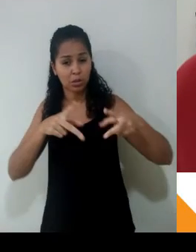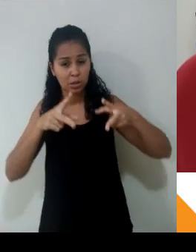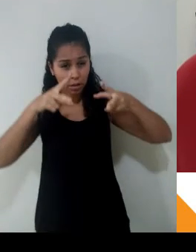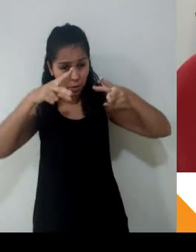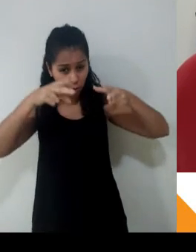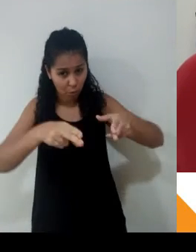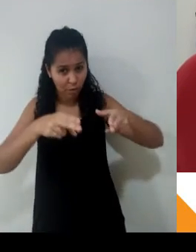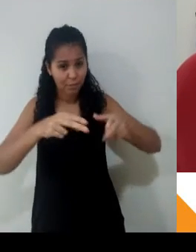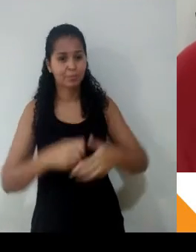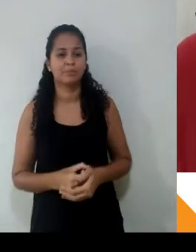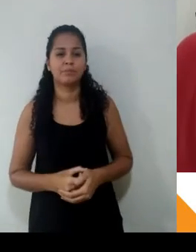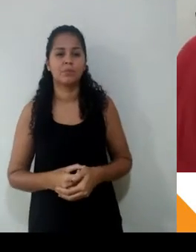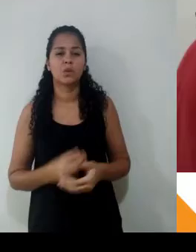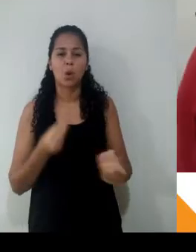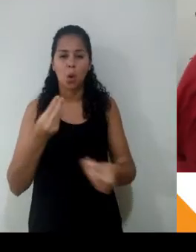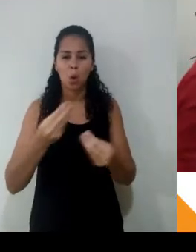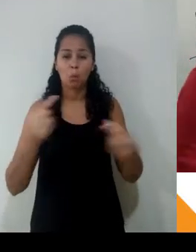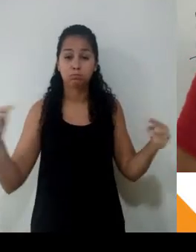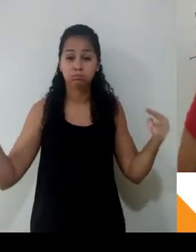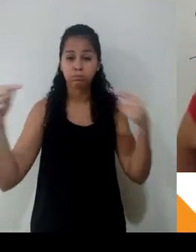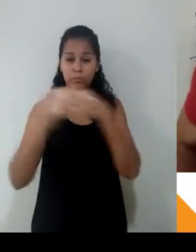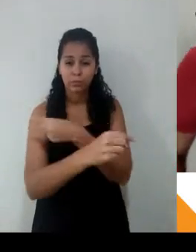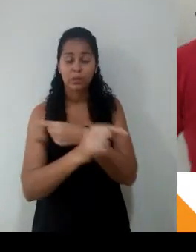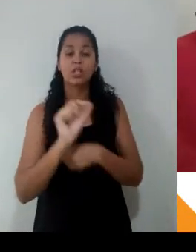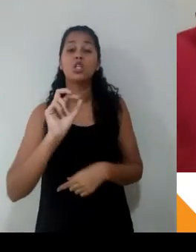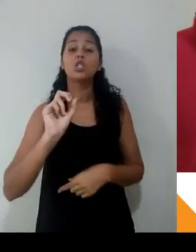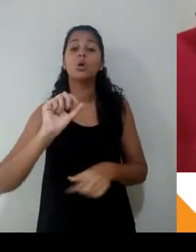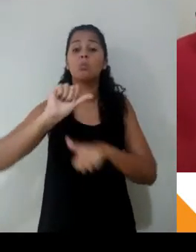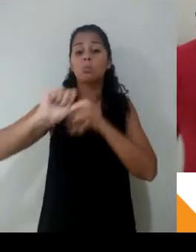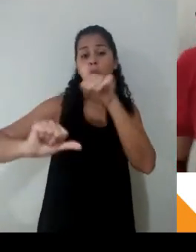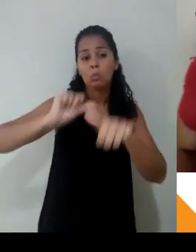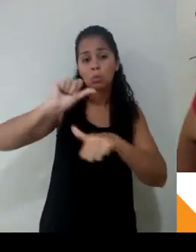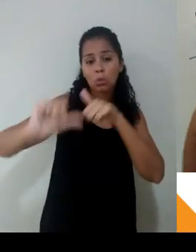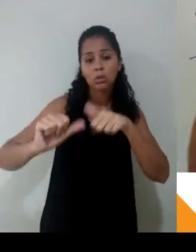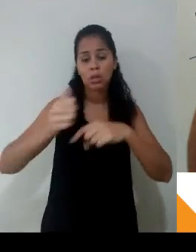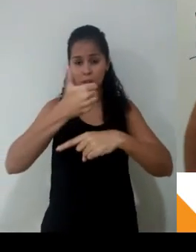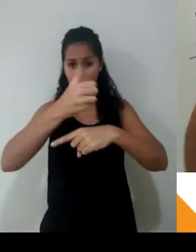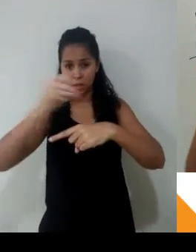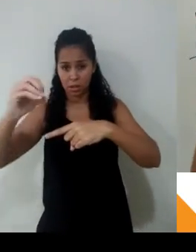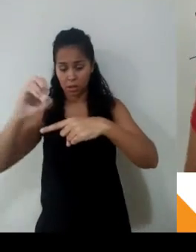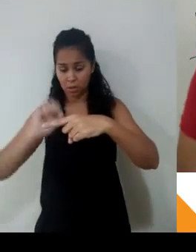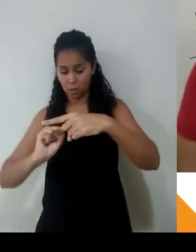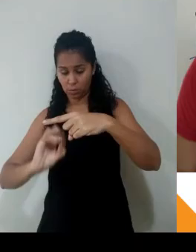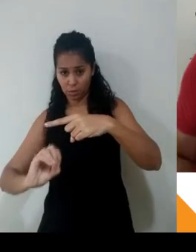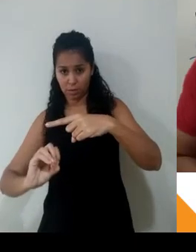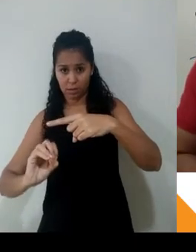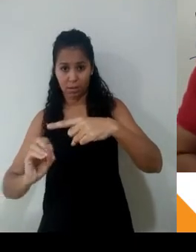80, que aí você matava a questão fazendo proporção que a gente viu no início de hoje. beleza,